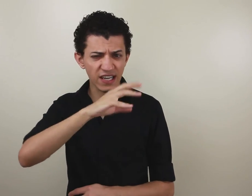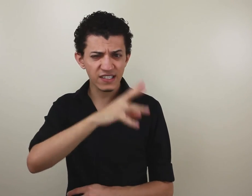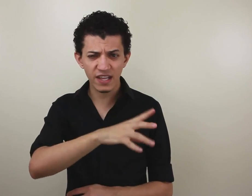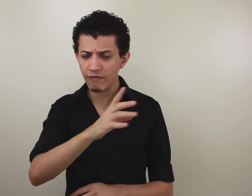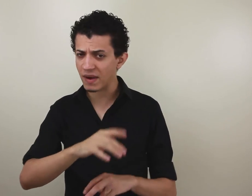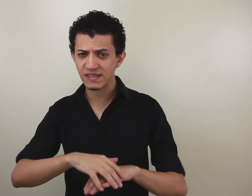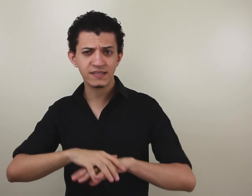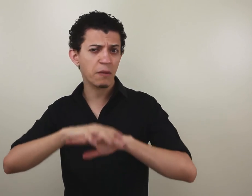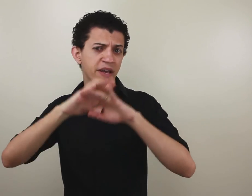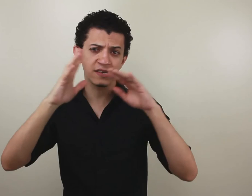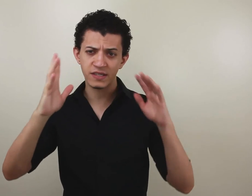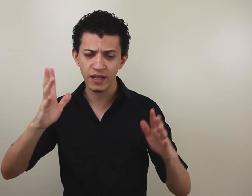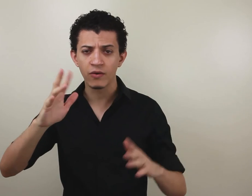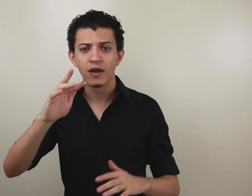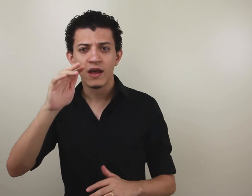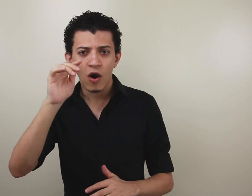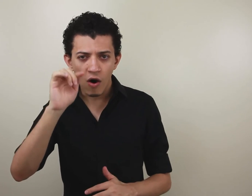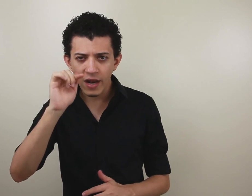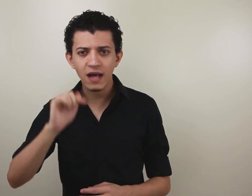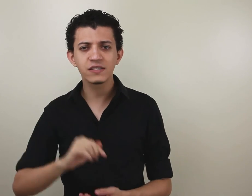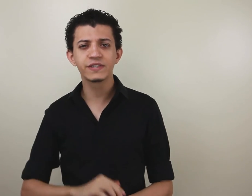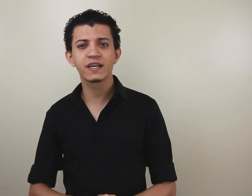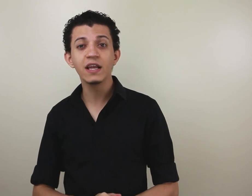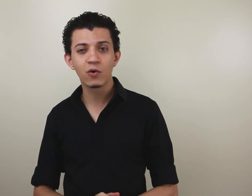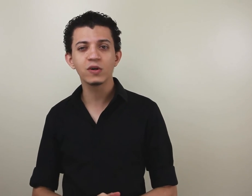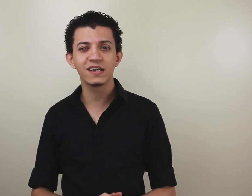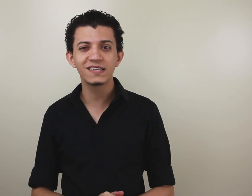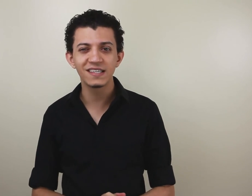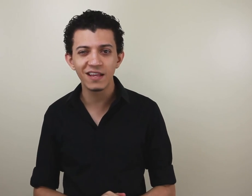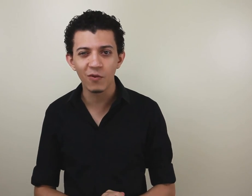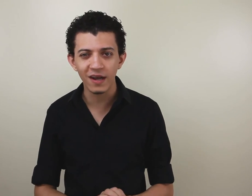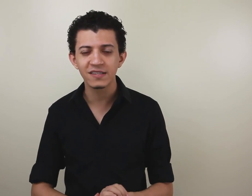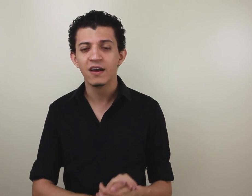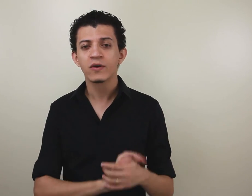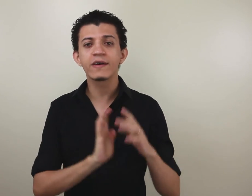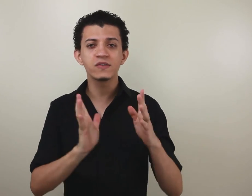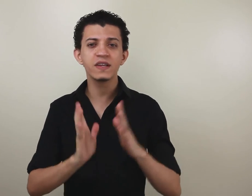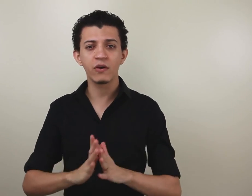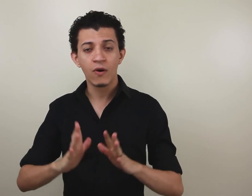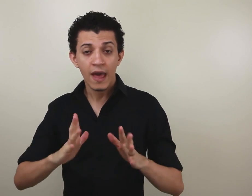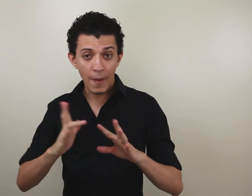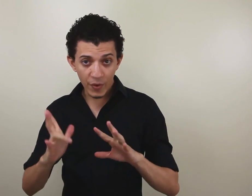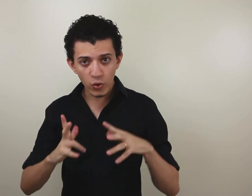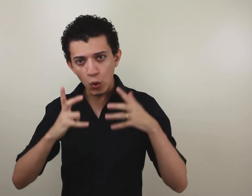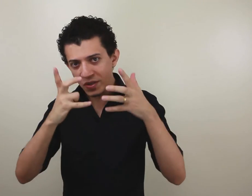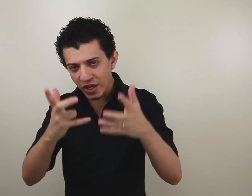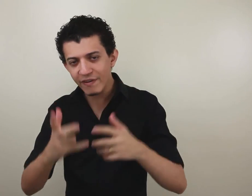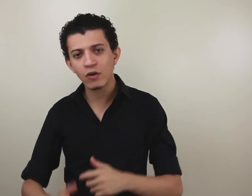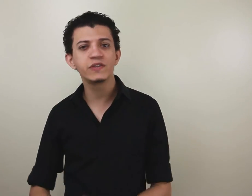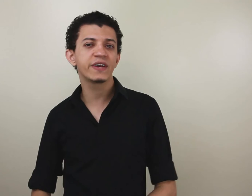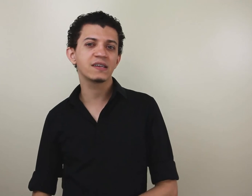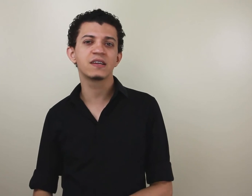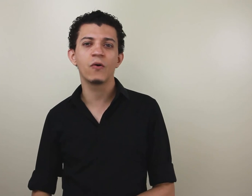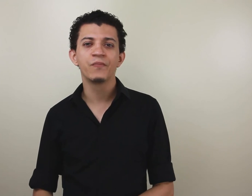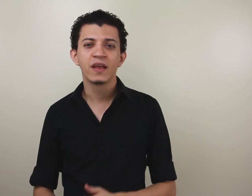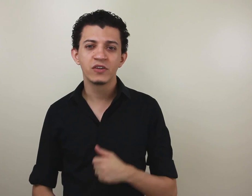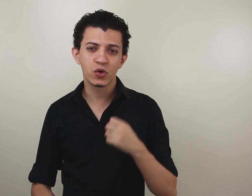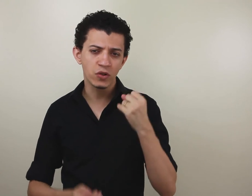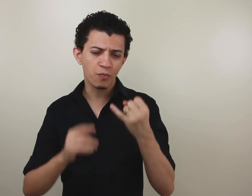já se inscreveu, mas nem sabe o é esse sininho? Olha lá se você clicou já nesse sininho antes. O é o sininho? É para o YouTube te enviar a notificação de quando eu